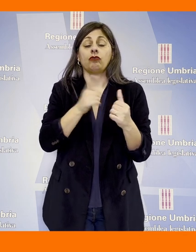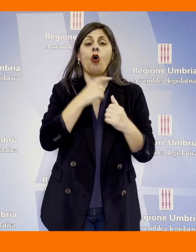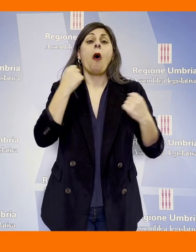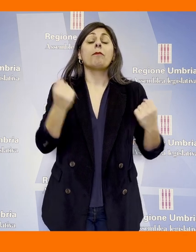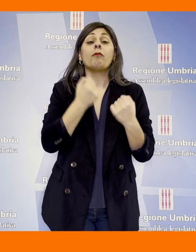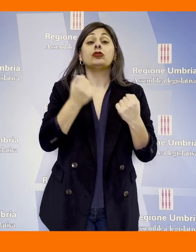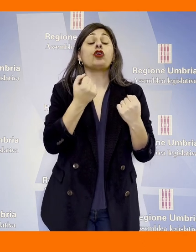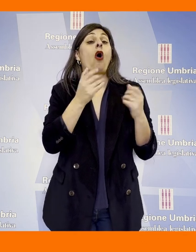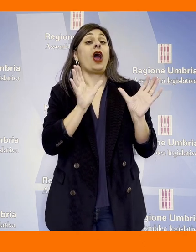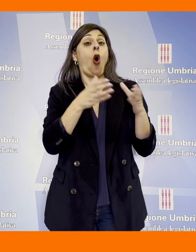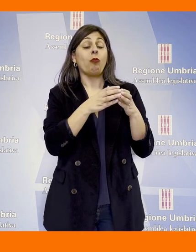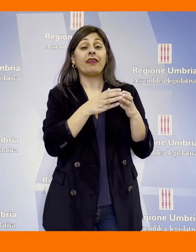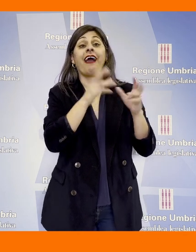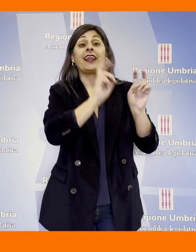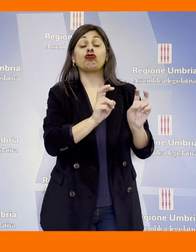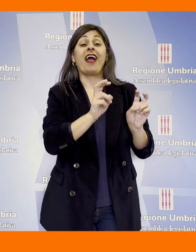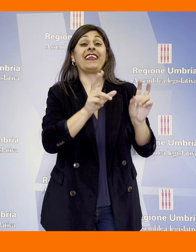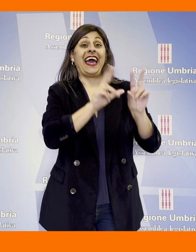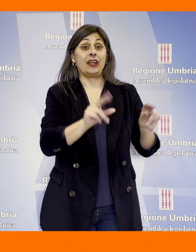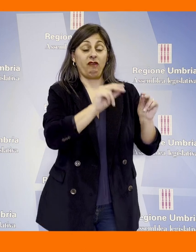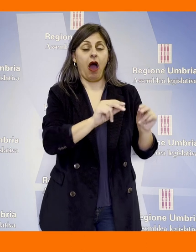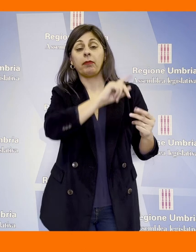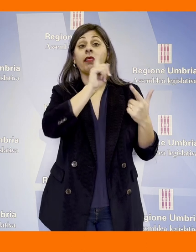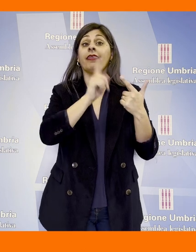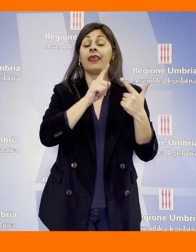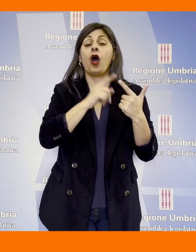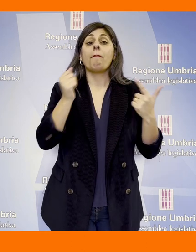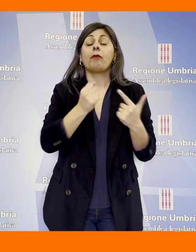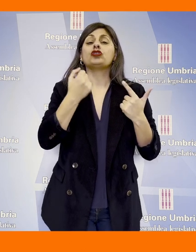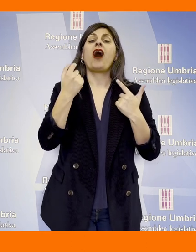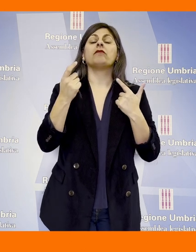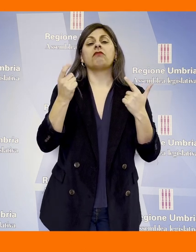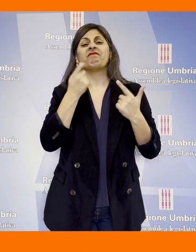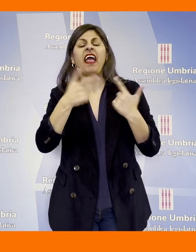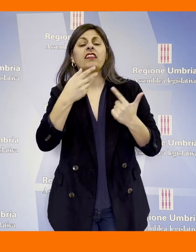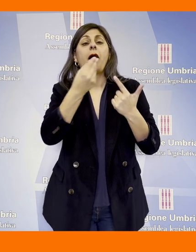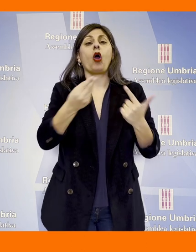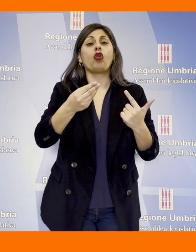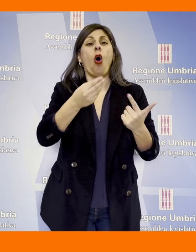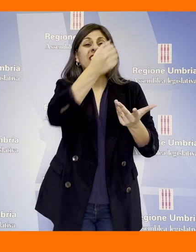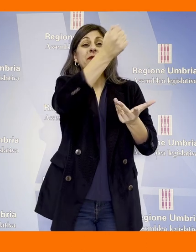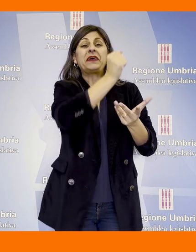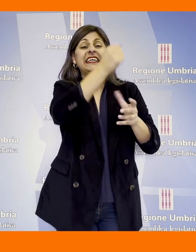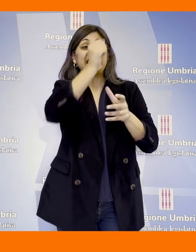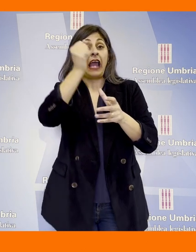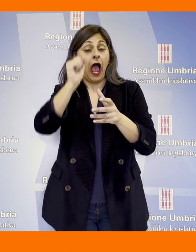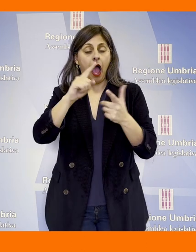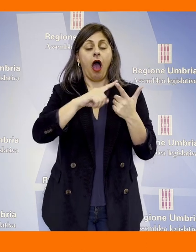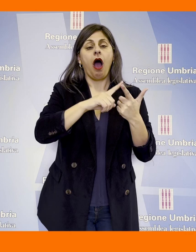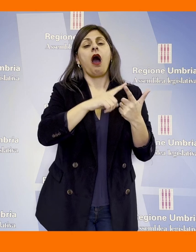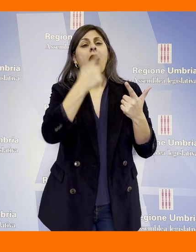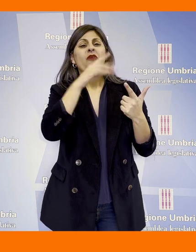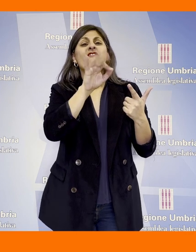promozione delle comunità energetiche rinnovabili, della promozione di attività commerciali di vendita di prodotti sfusi alla spina,